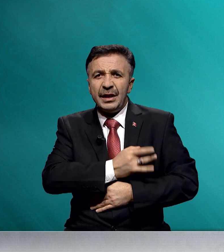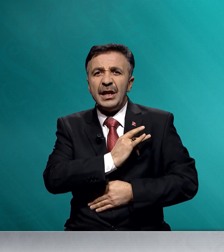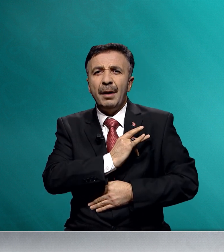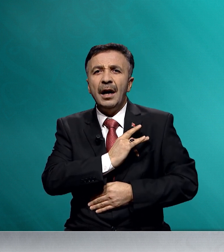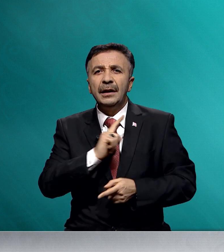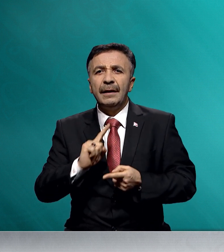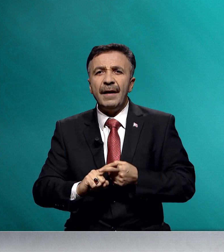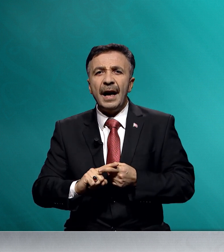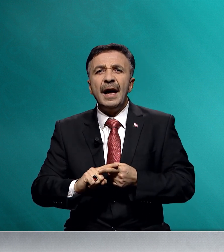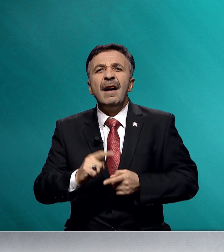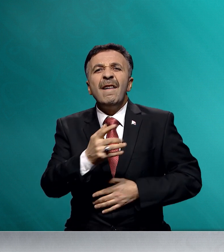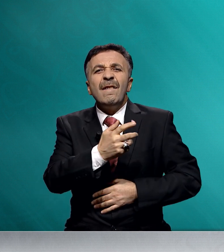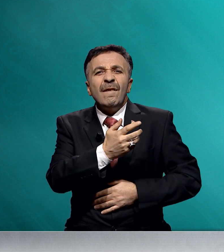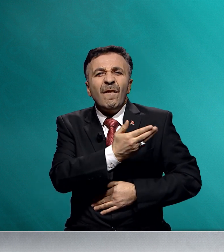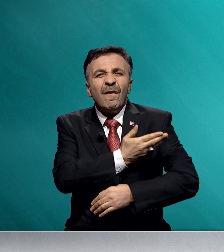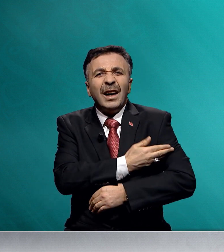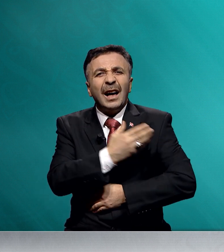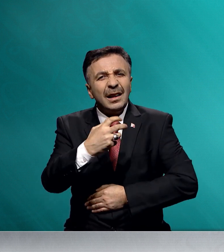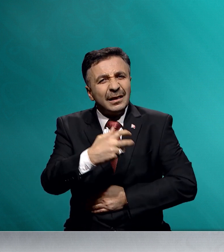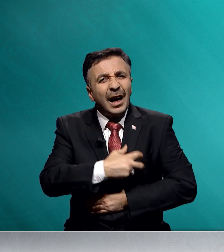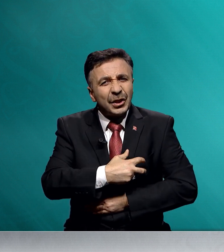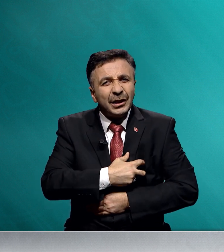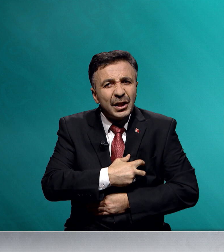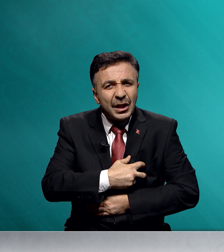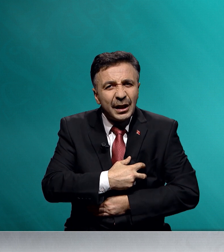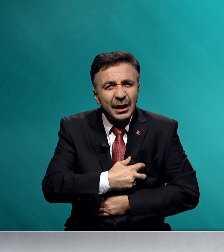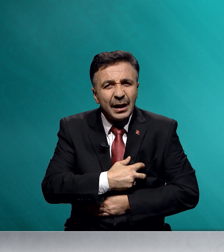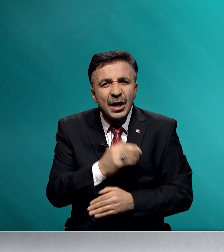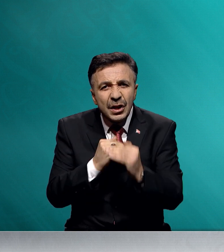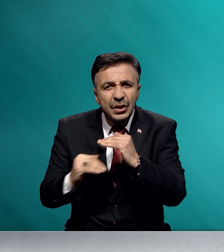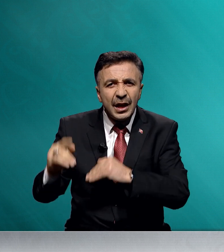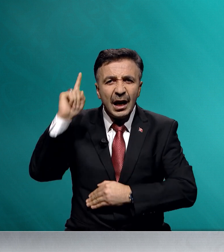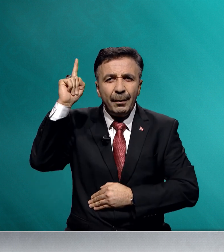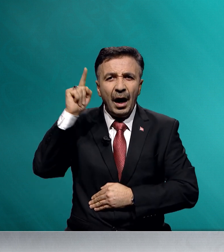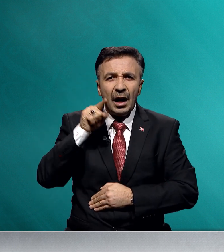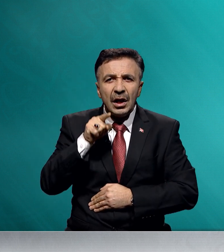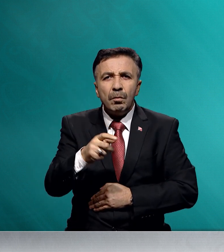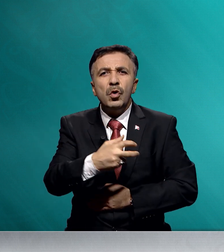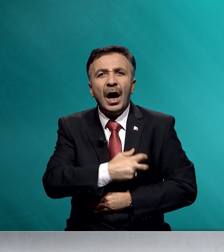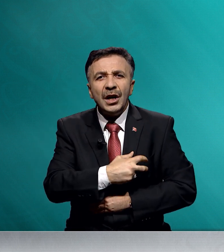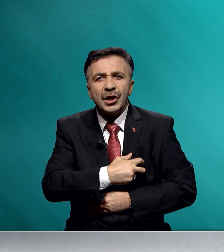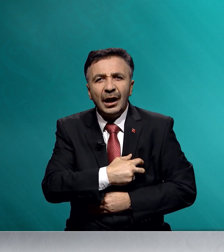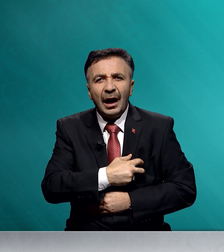iman ve vatan aşkıdır ki, Cenab-ı Hak bu aşkla